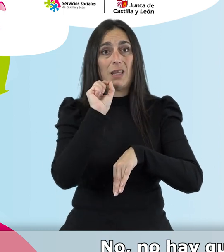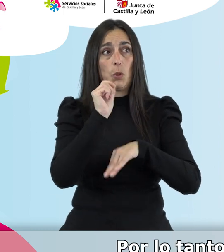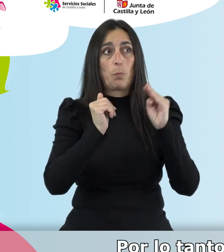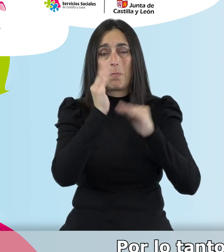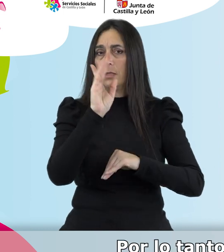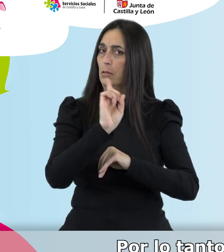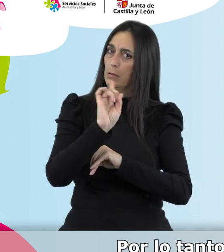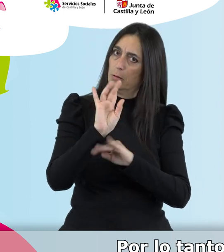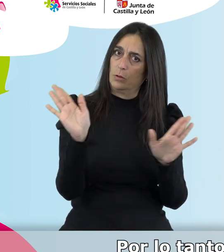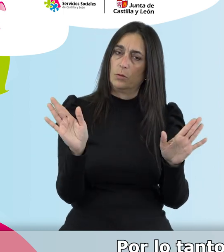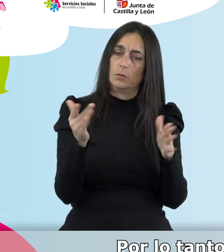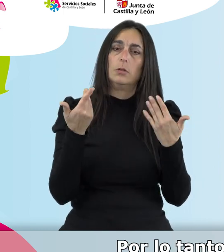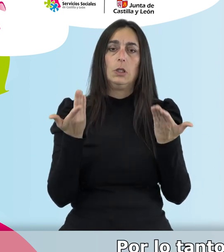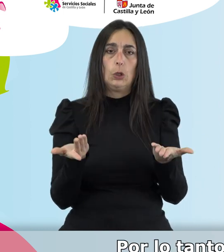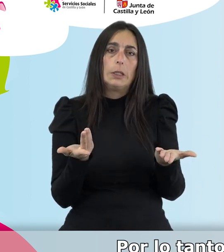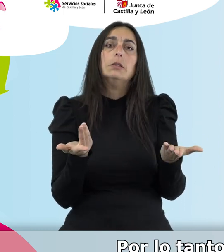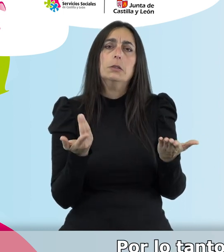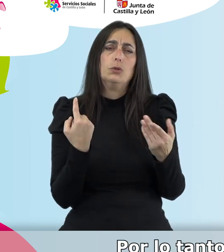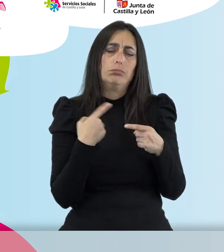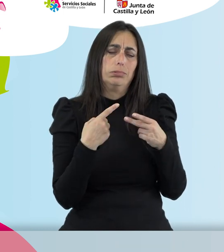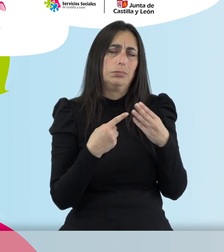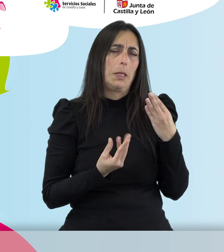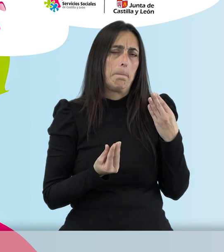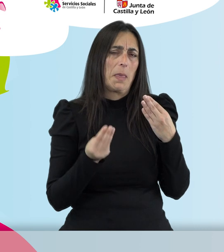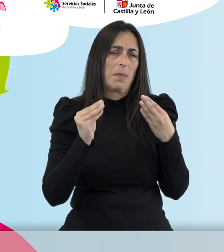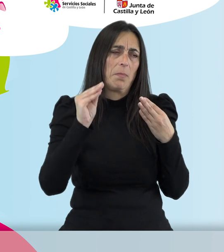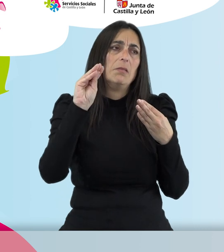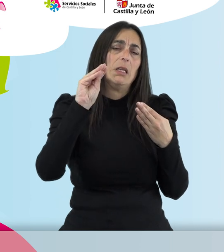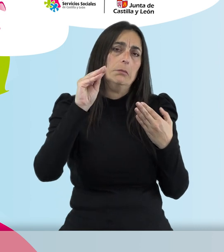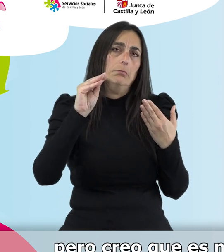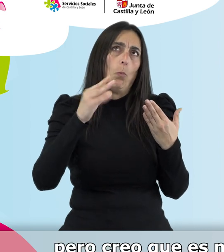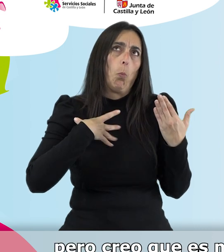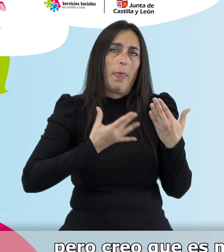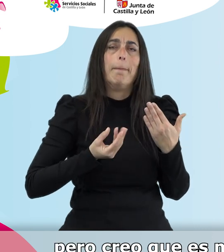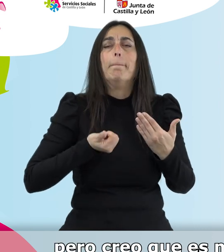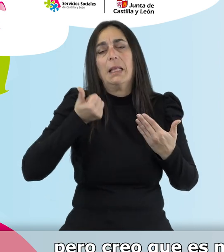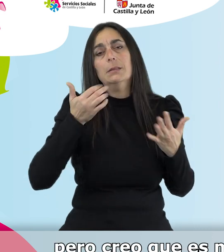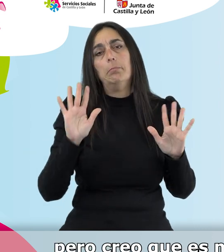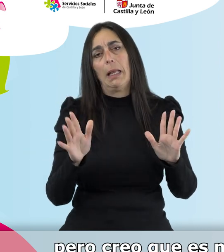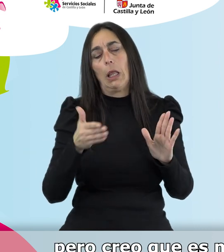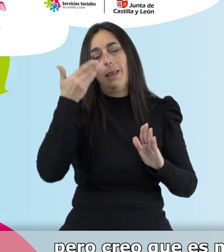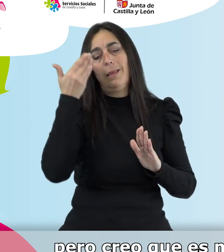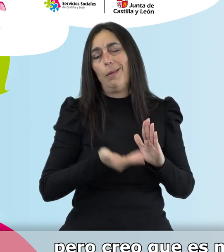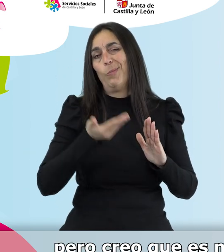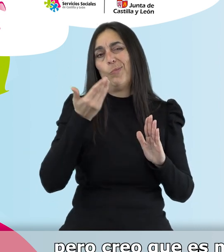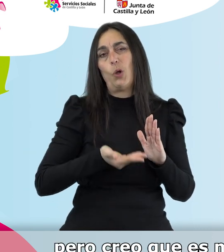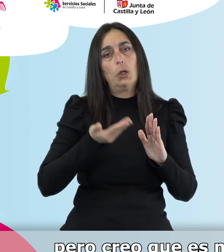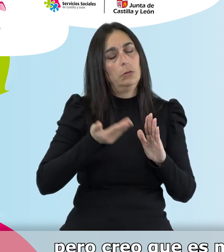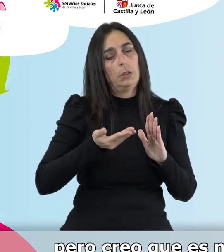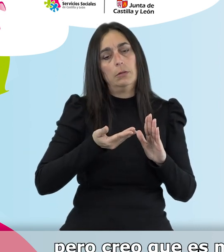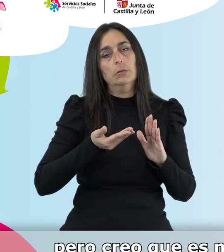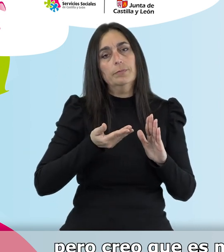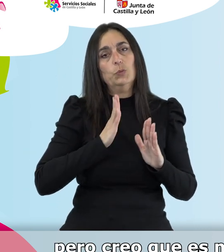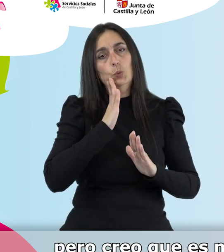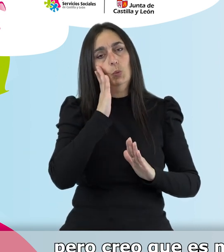minutos. Por lo tanto, bueno, habría muchísimas más cosas que apuntar al respecto, pero creo que es muy importante mantener una